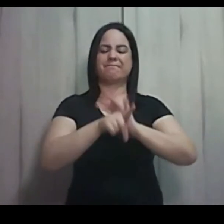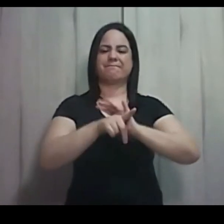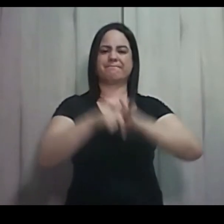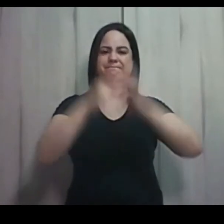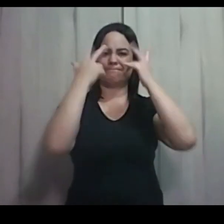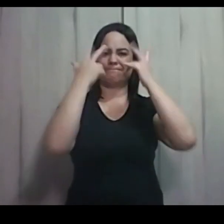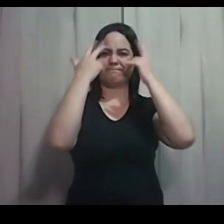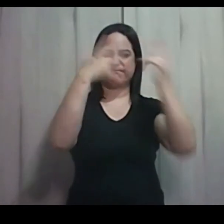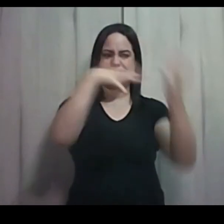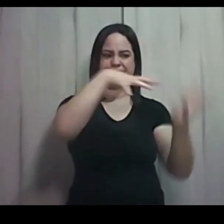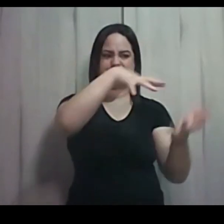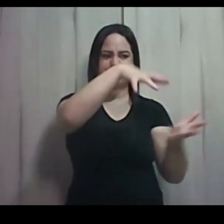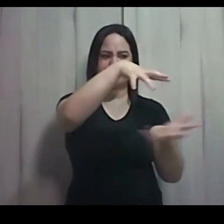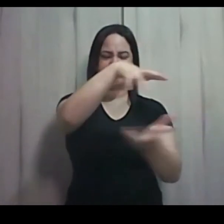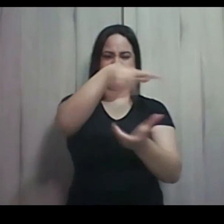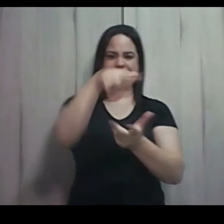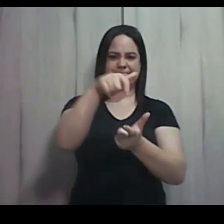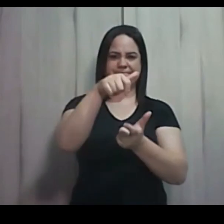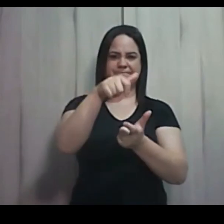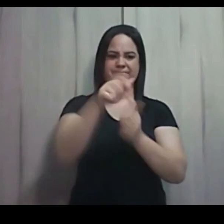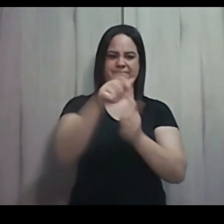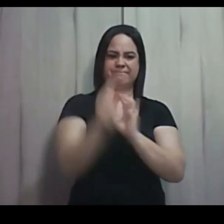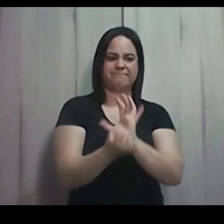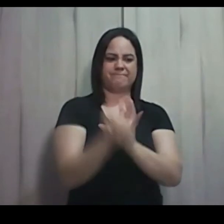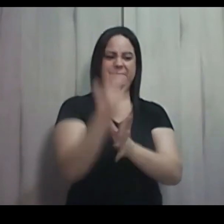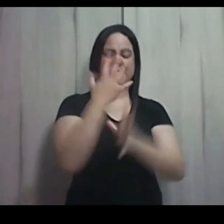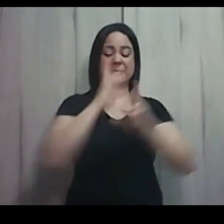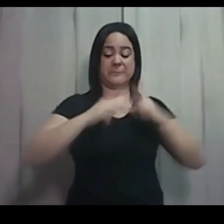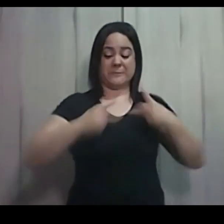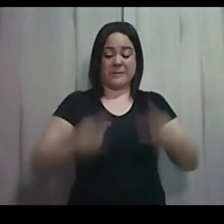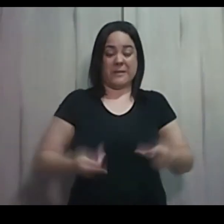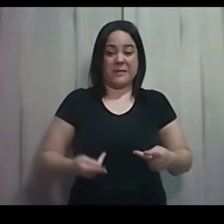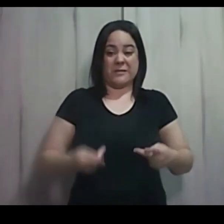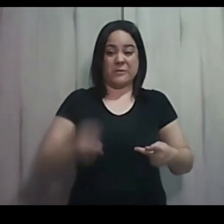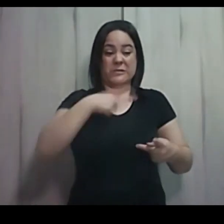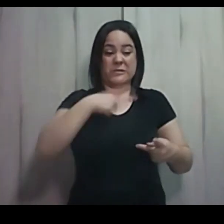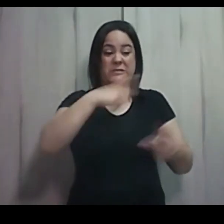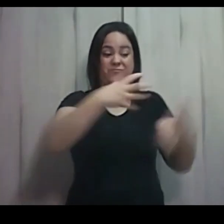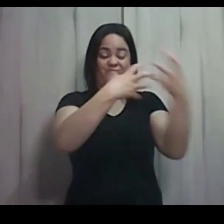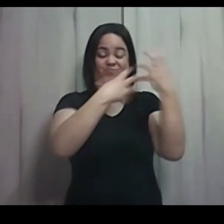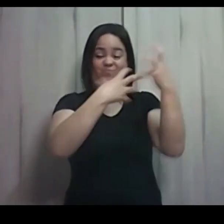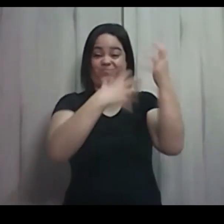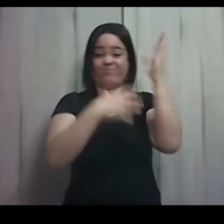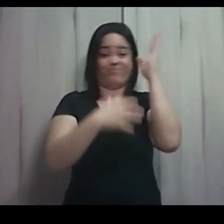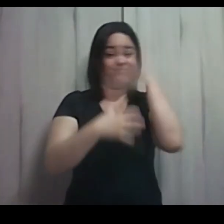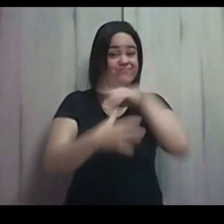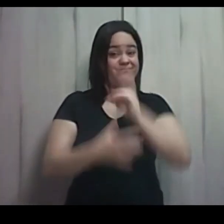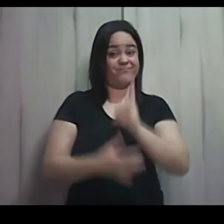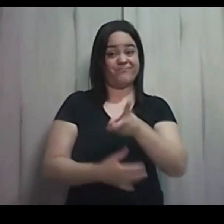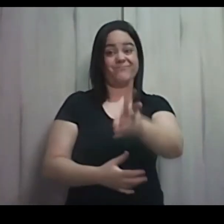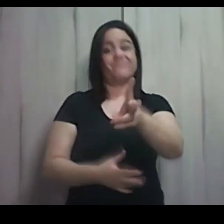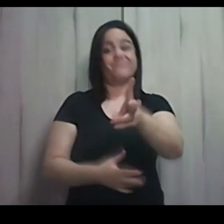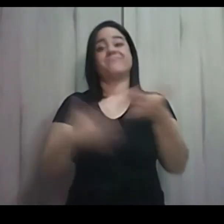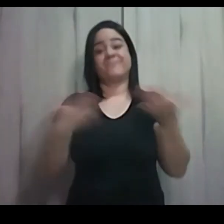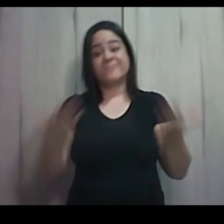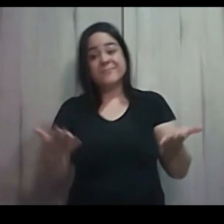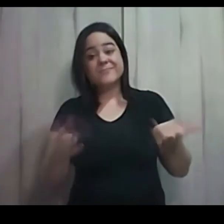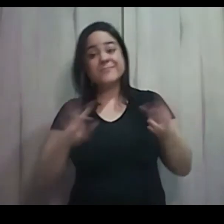a natureza da criação, que está afetada pelo mal. Essa criação repleta de homens por todo o mundo.